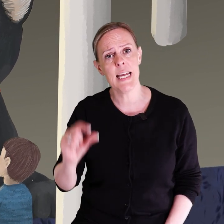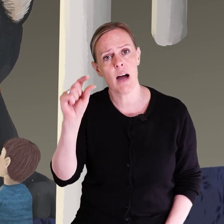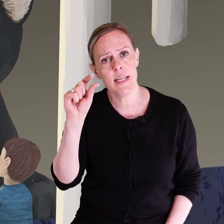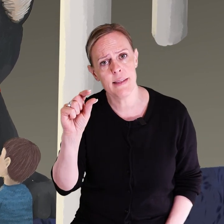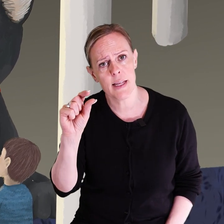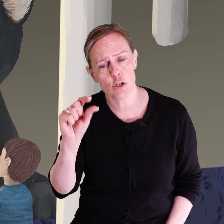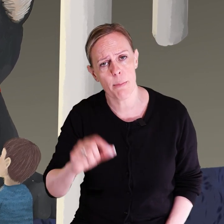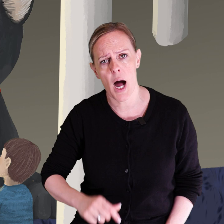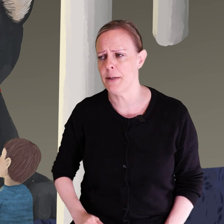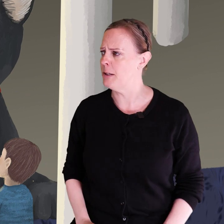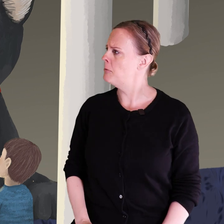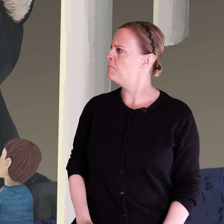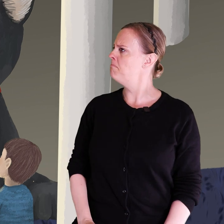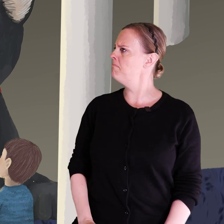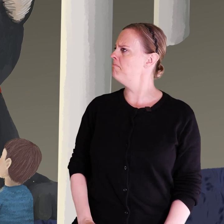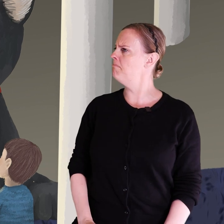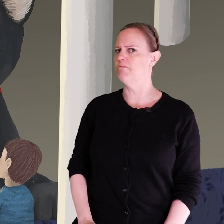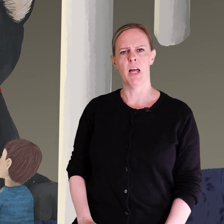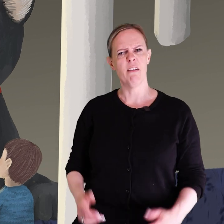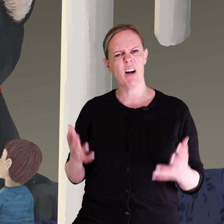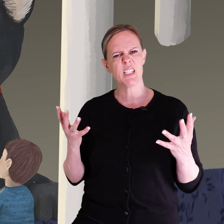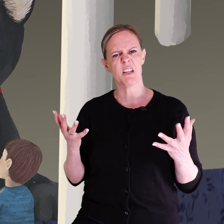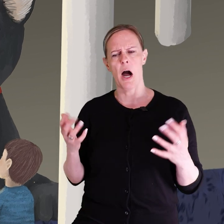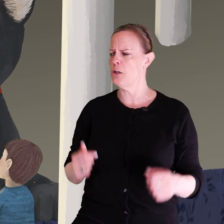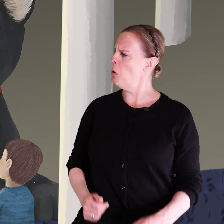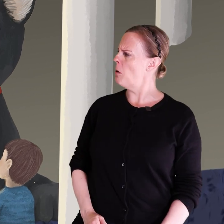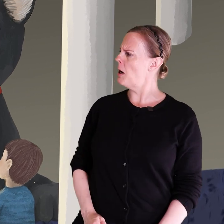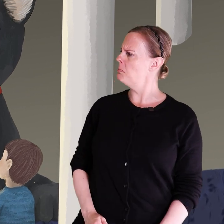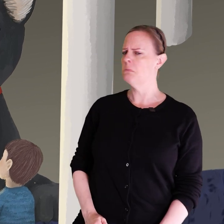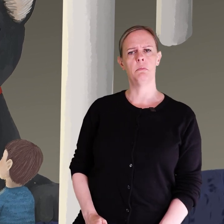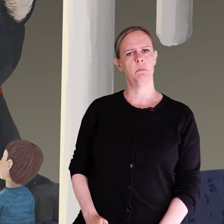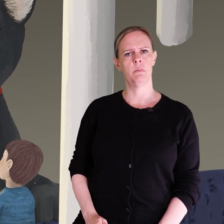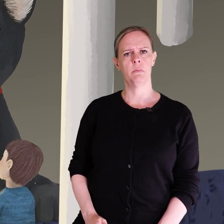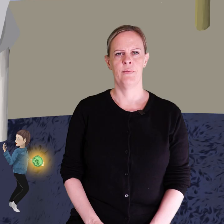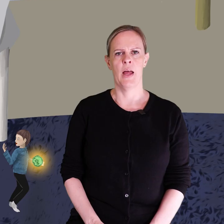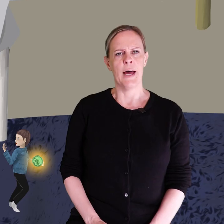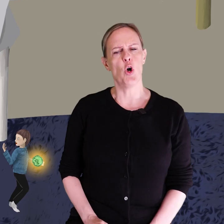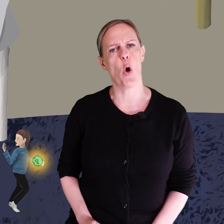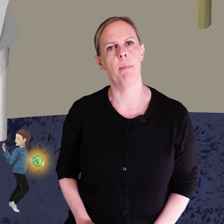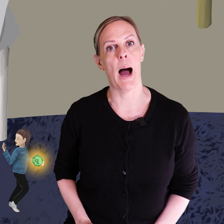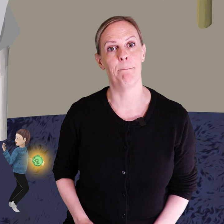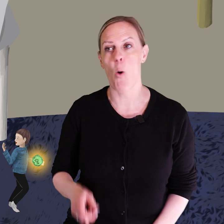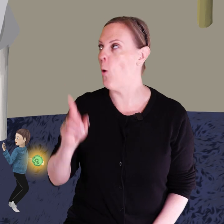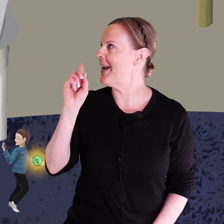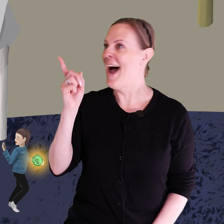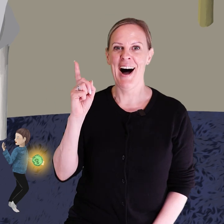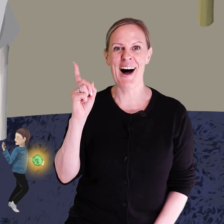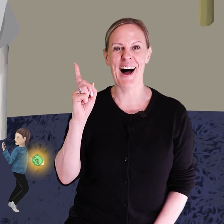lika liten som han. Hmm, vad ska han göra? Då kommer han på det. Ha!